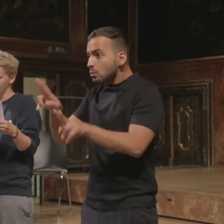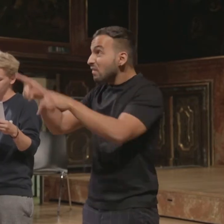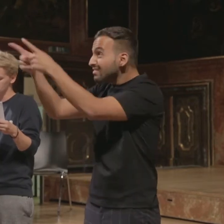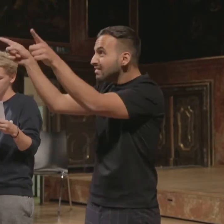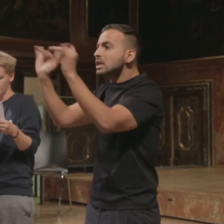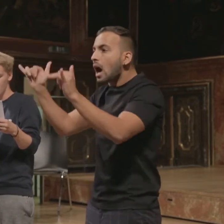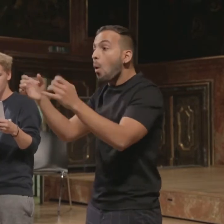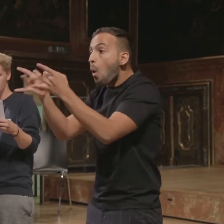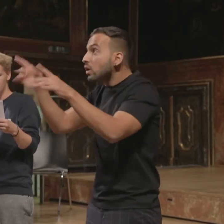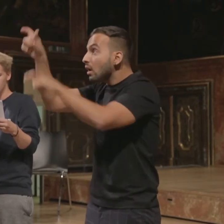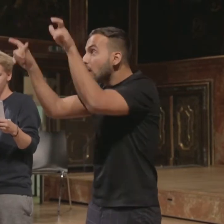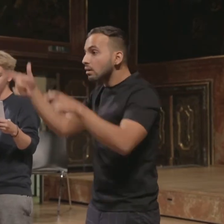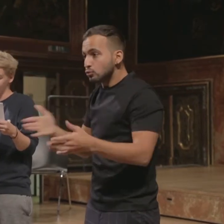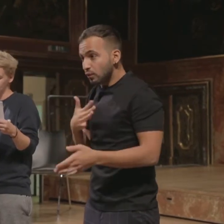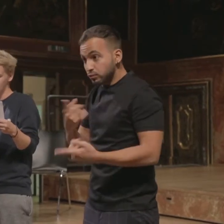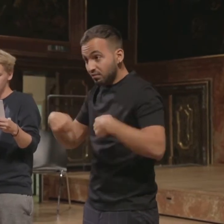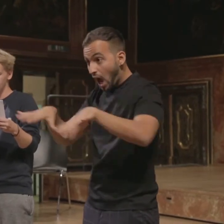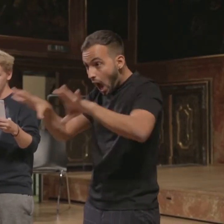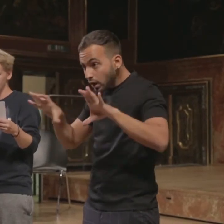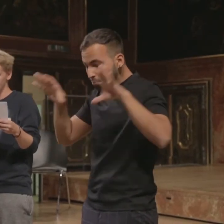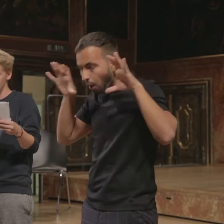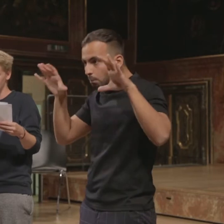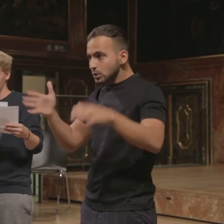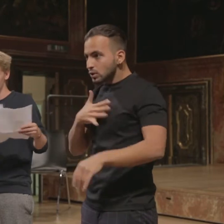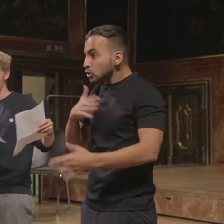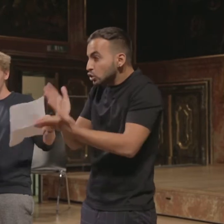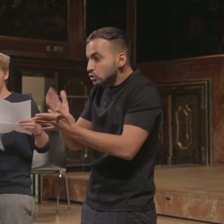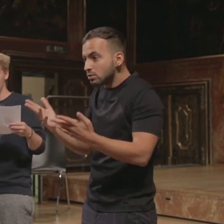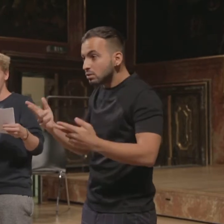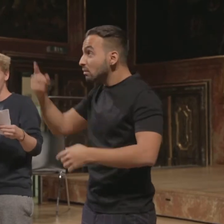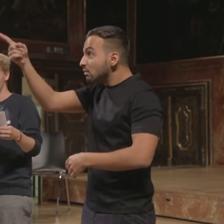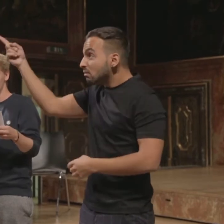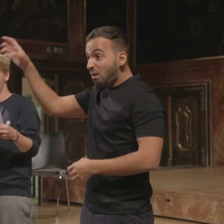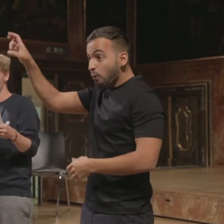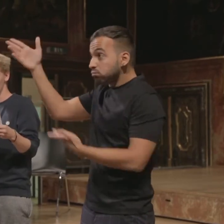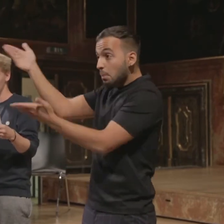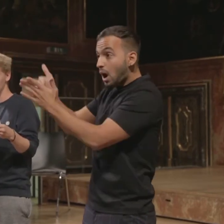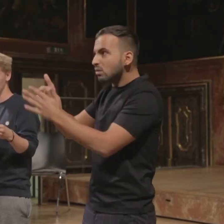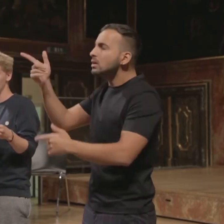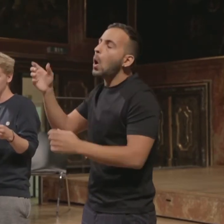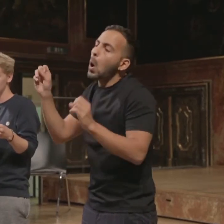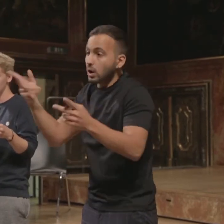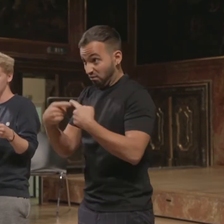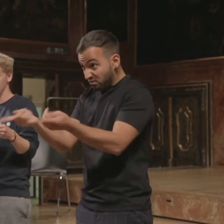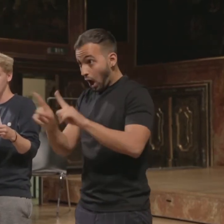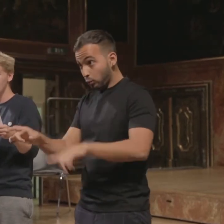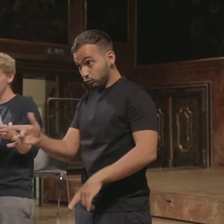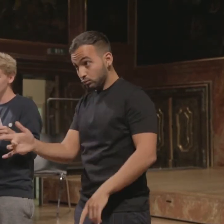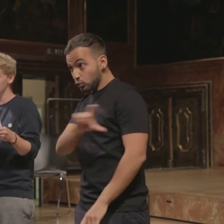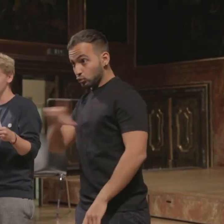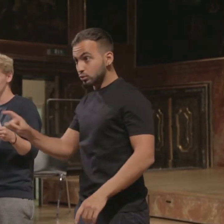Arsch wären und es trotzdem schaffen, das, was er wirklich in den Sand setzt, nämlich seine Grenz- und Asylpolitik komplett zu ignorieren. Egozentrisch